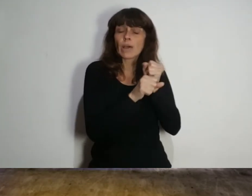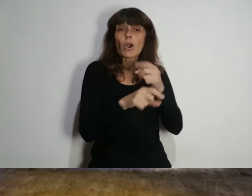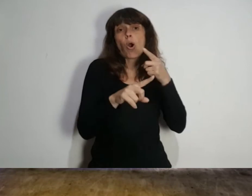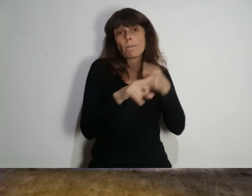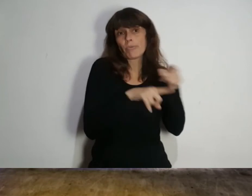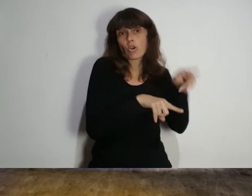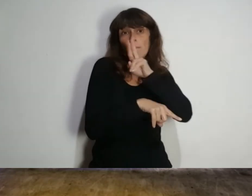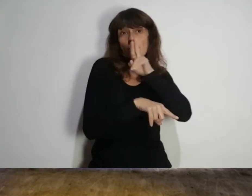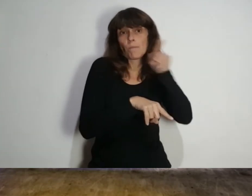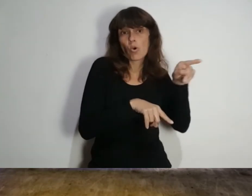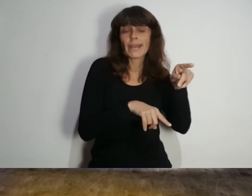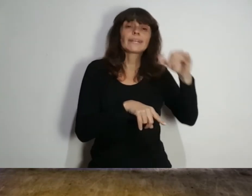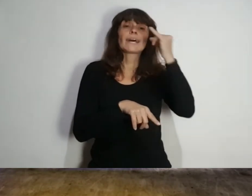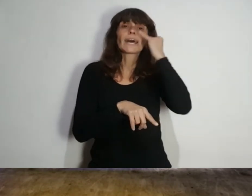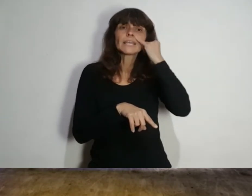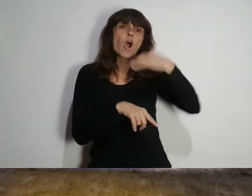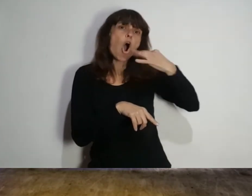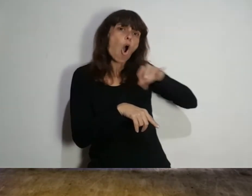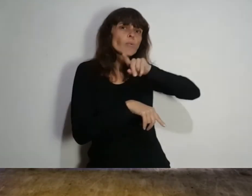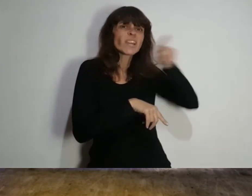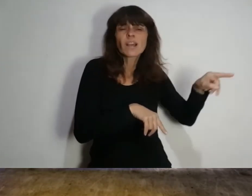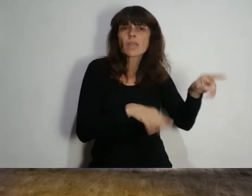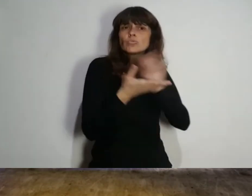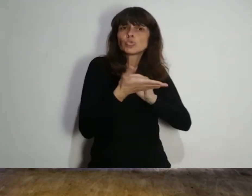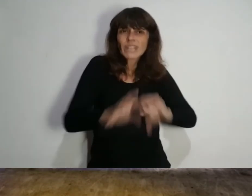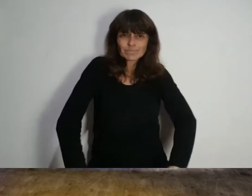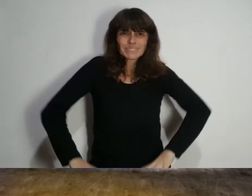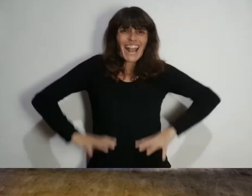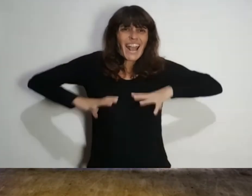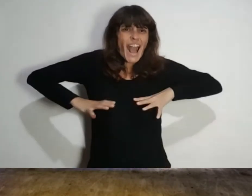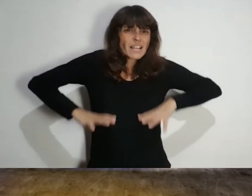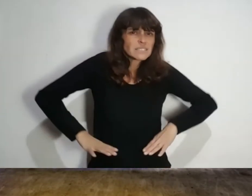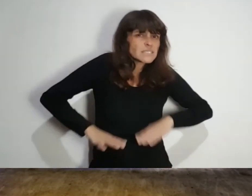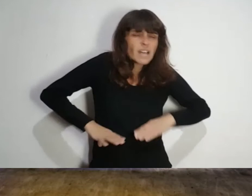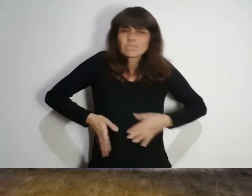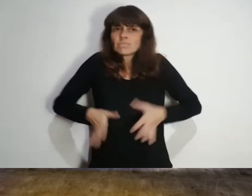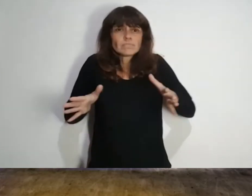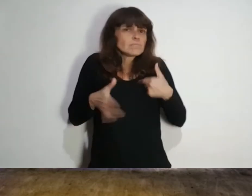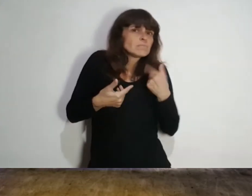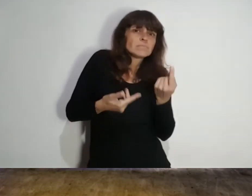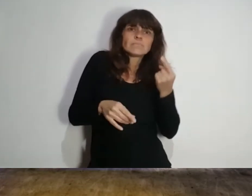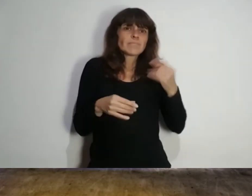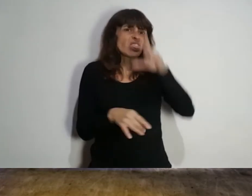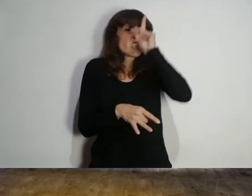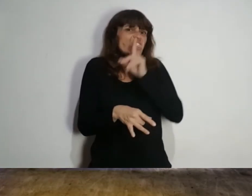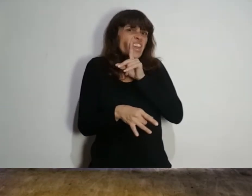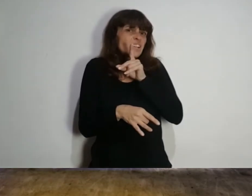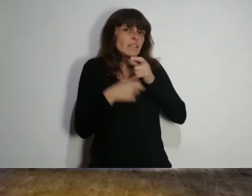trabajo por su condición de mujer y que al ser obligada a usar calzas se afectó su pudor y